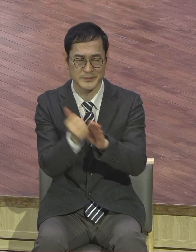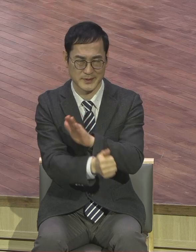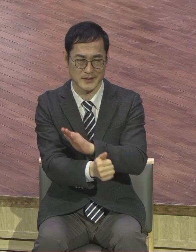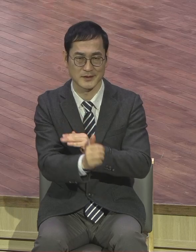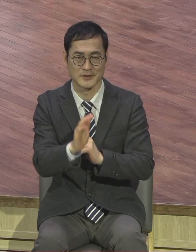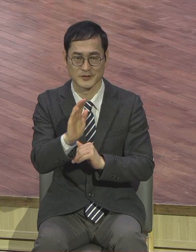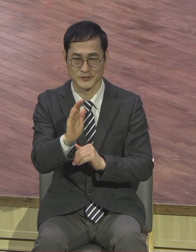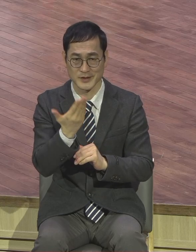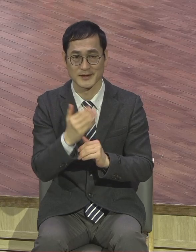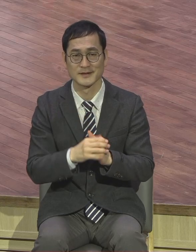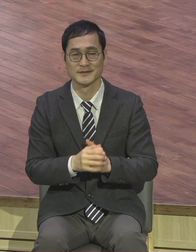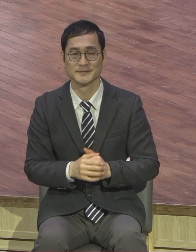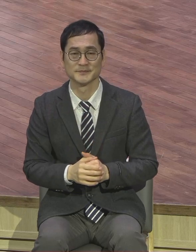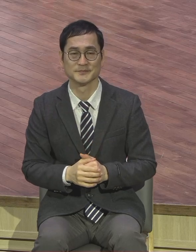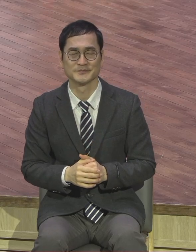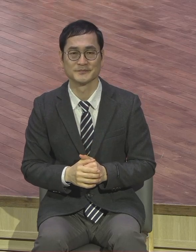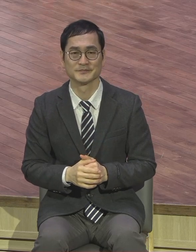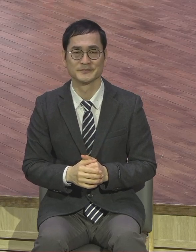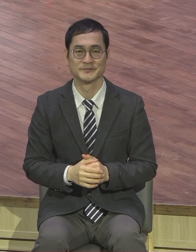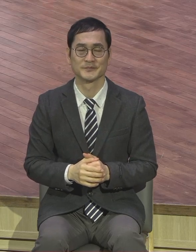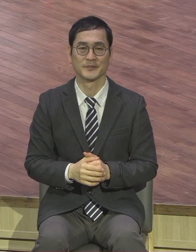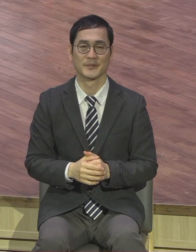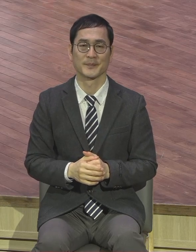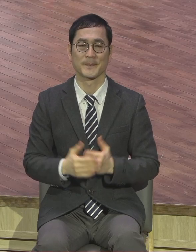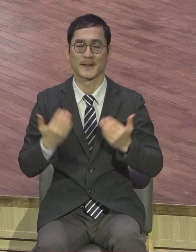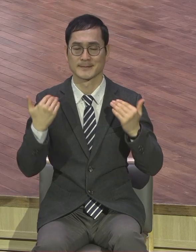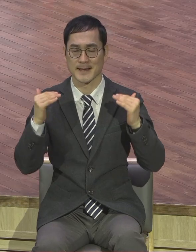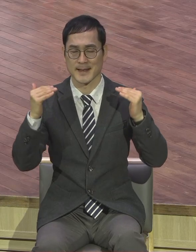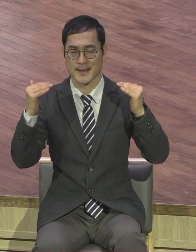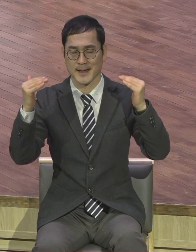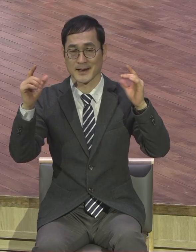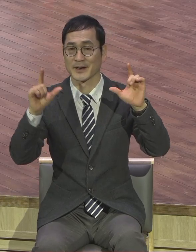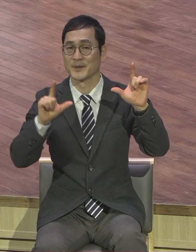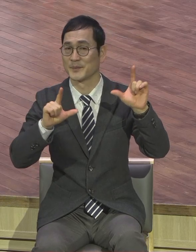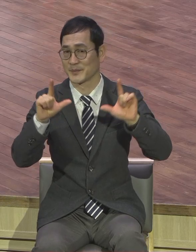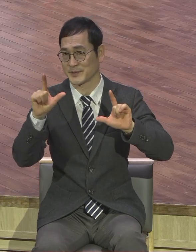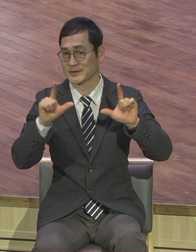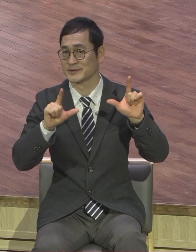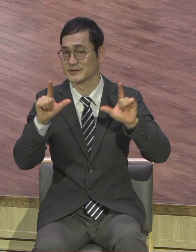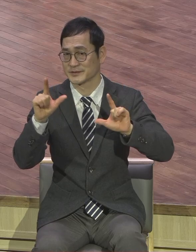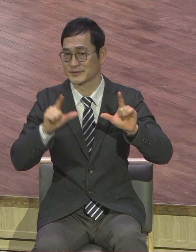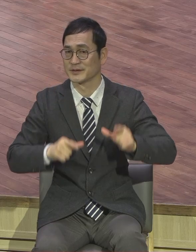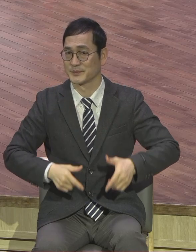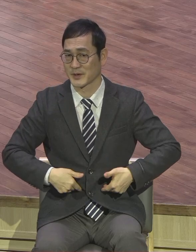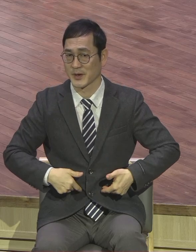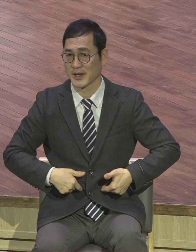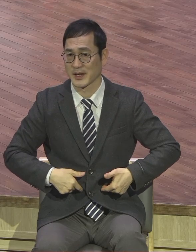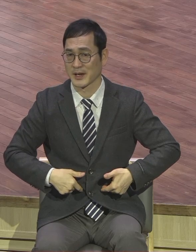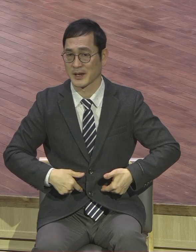성장해가는 모습. 자라가는 모습. 그것이 계속 자라가야 돼요. 어느 수준까지 자라가야 됩니까?